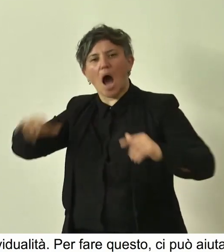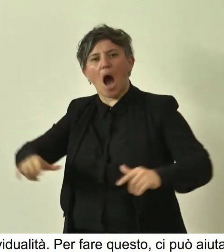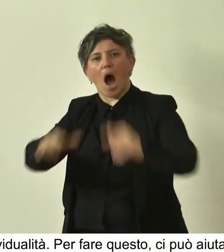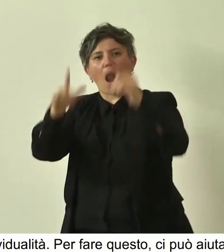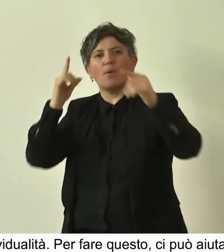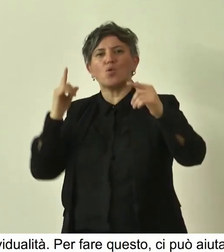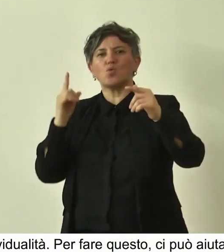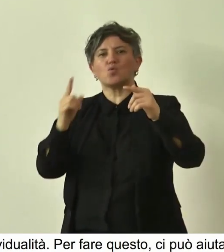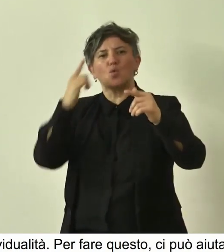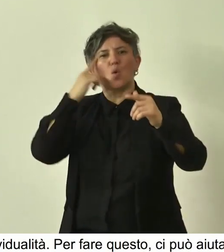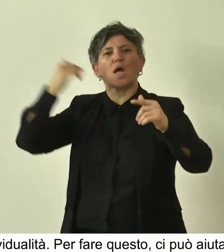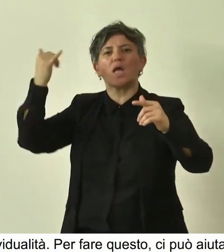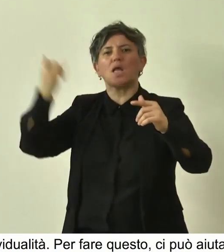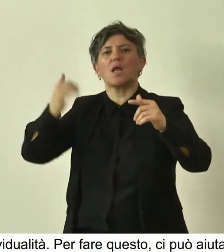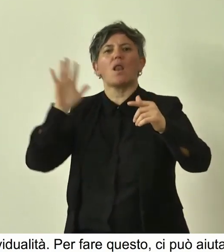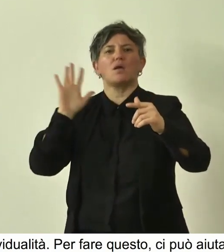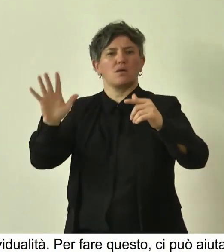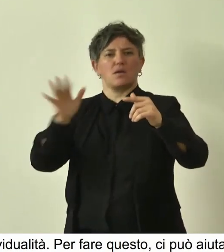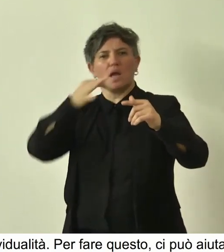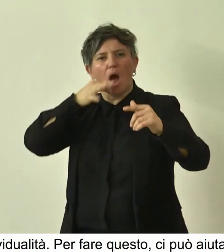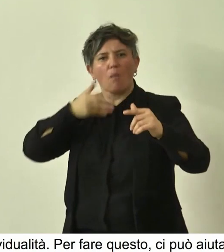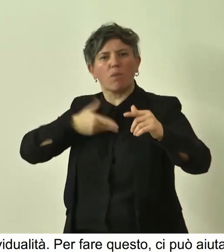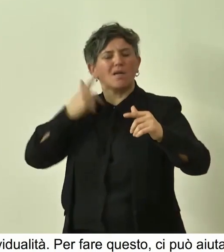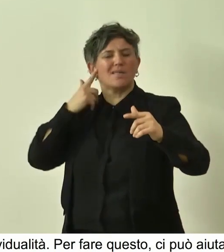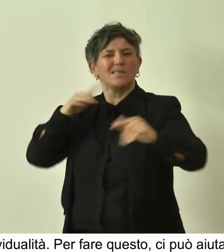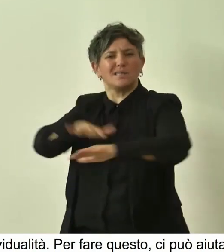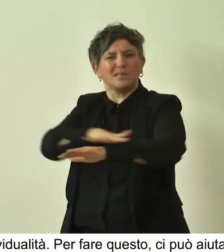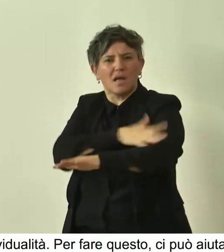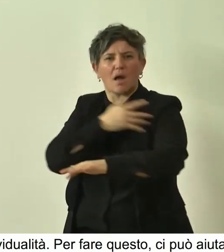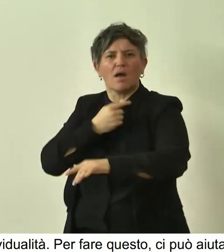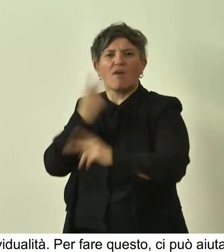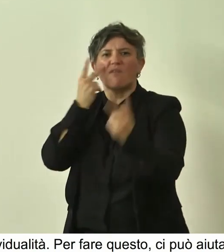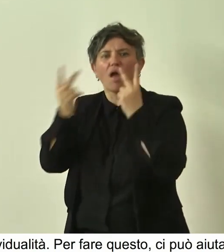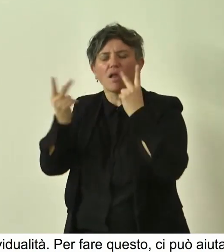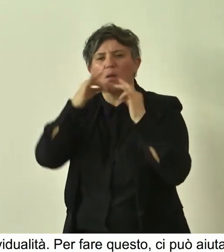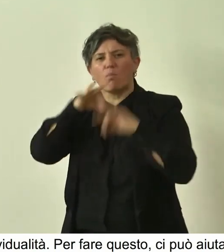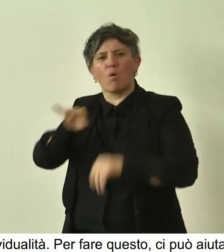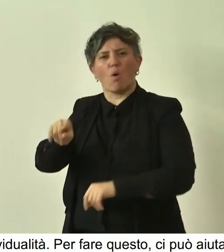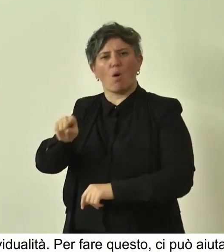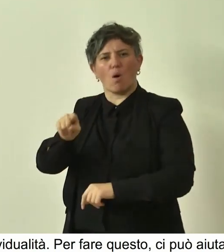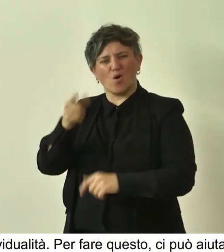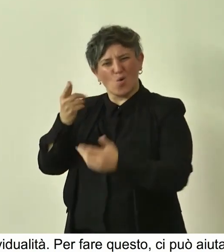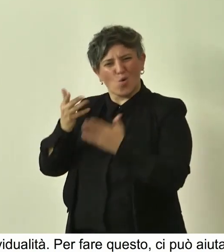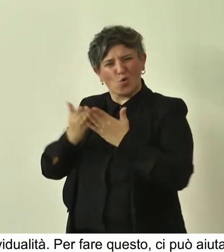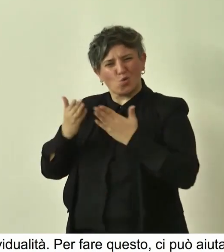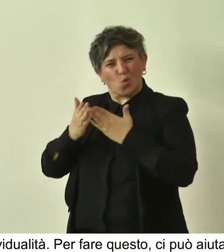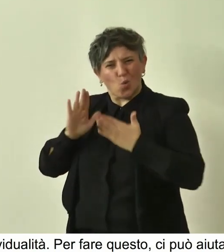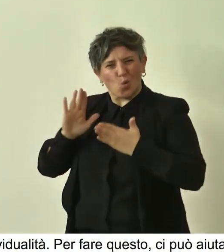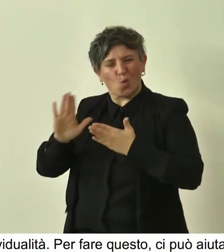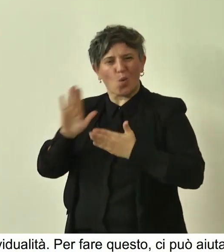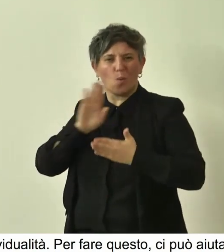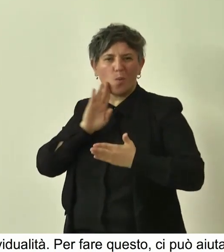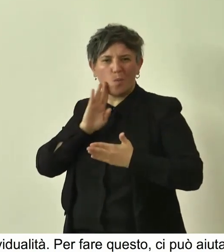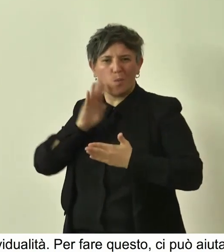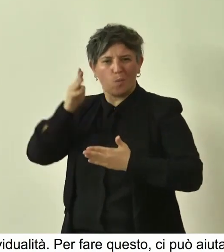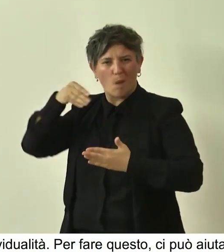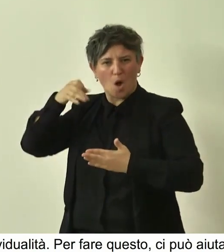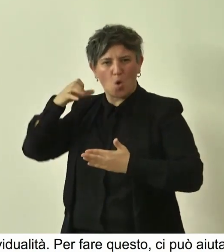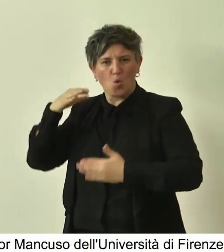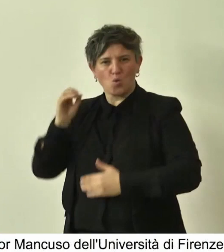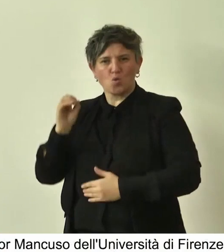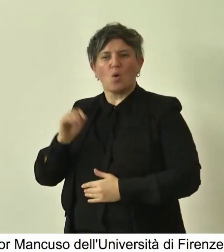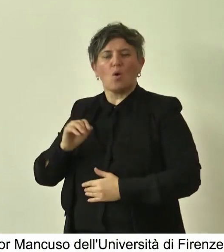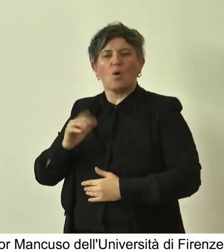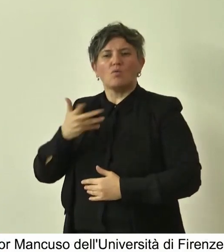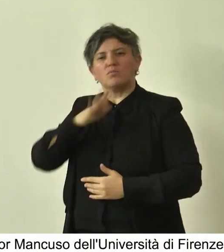noi vediamo l'albero come capace di sentire, di vedere anche, perché ci sono esempi al di là dell'albero, ci sono esempi di piante